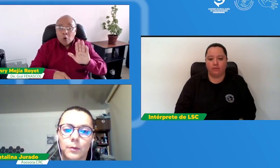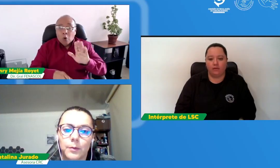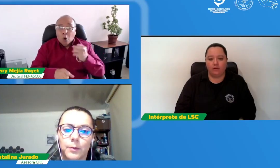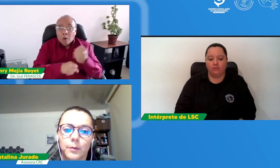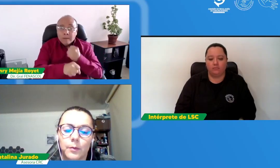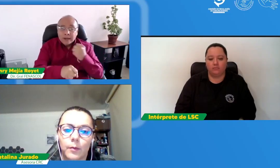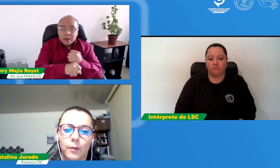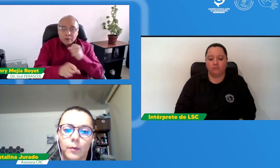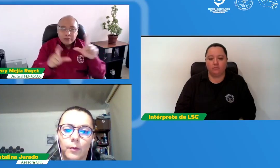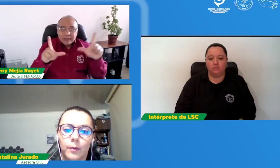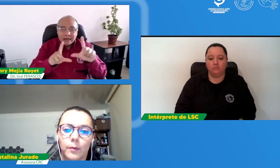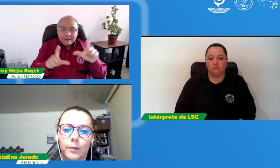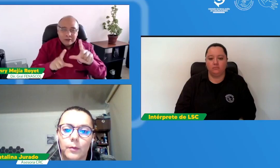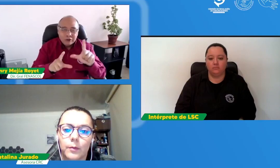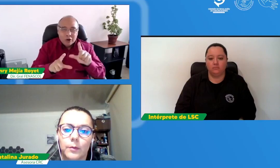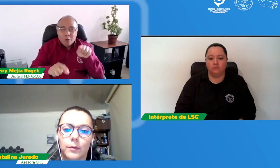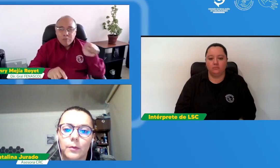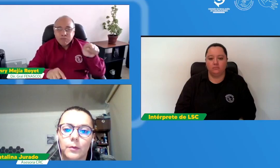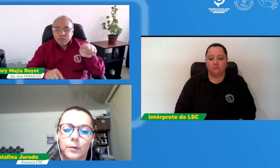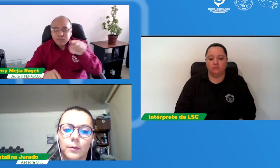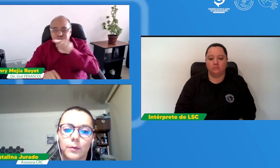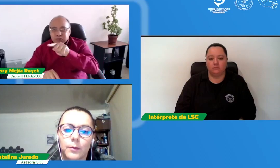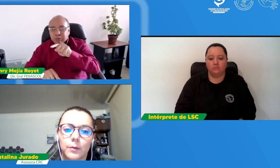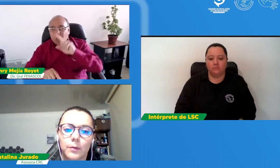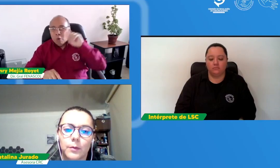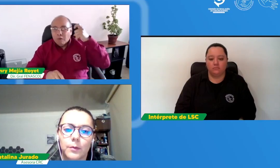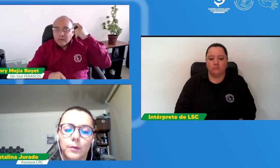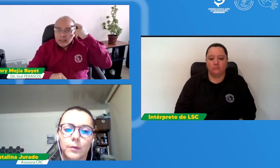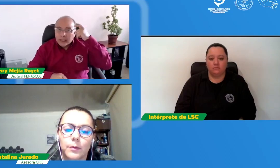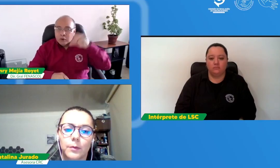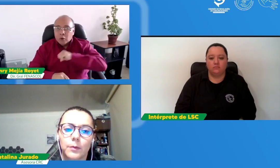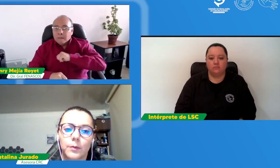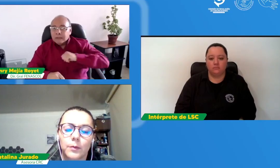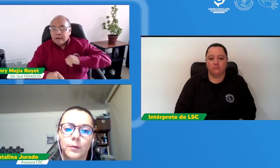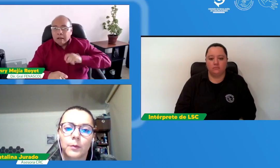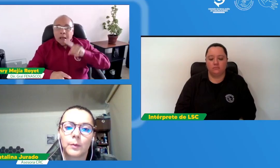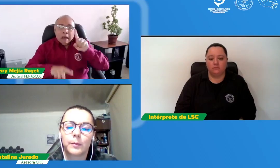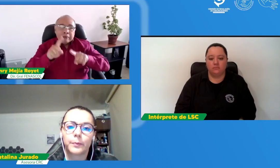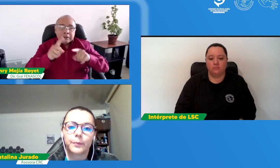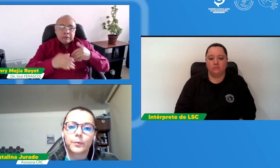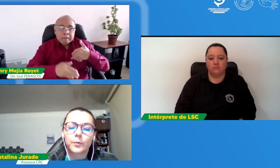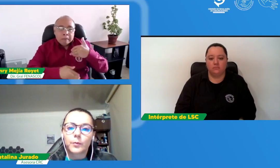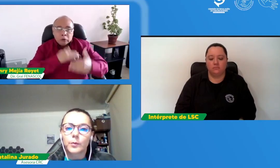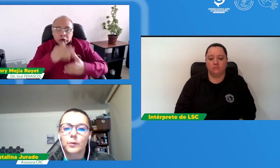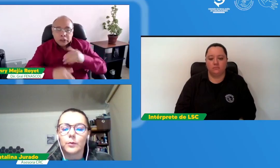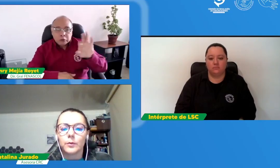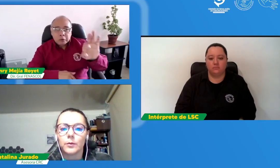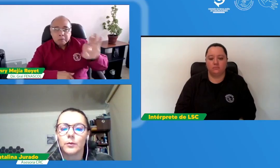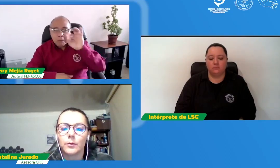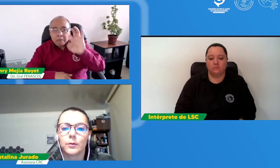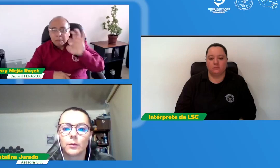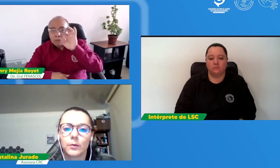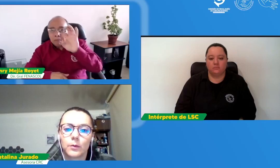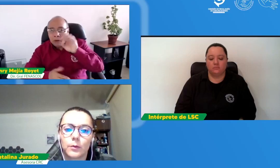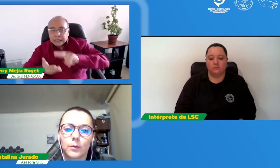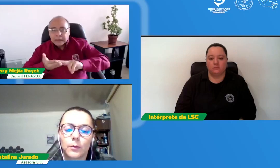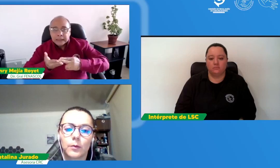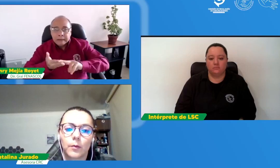los operadores de televisión gubernamentales, privados de pronto en su proceso de